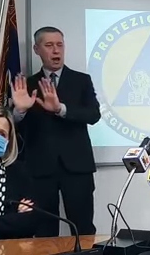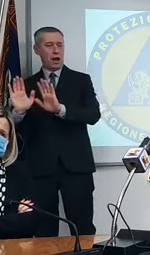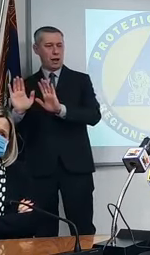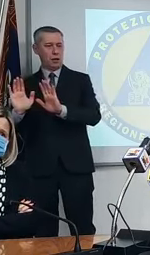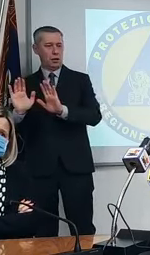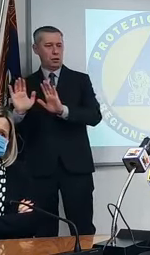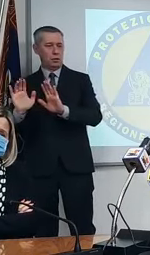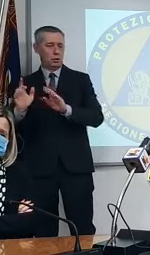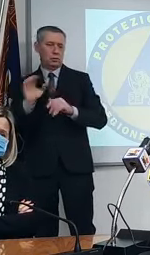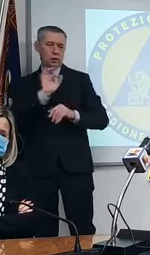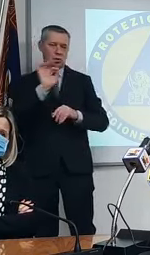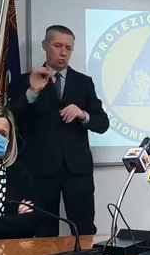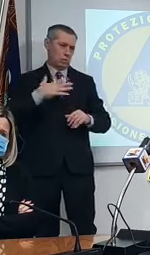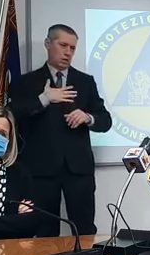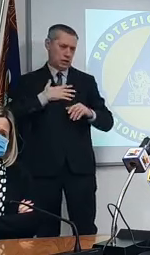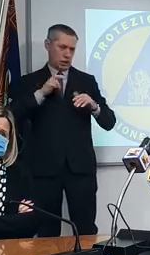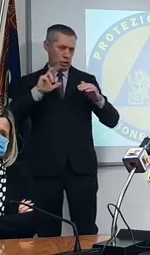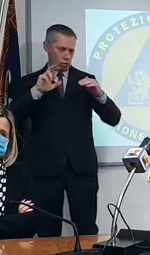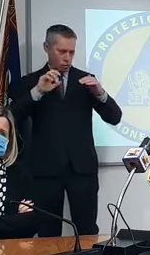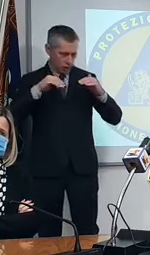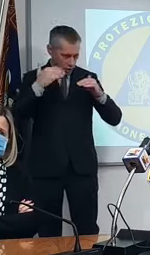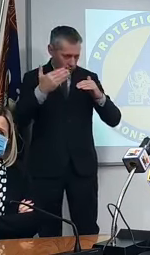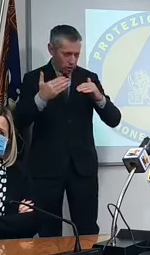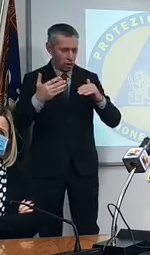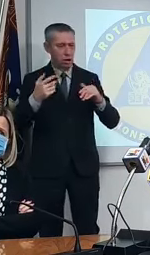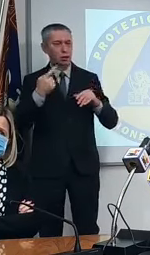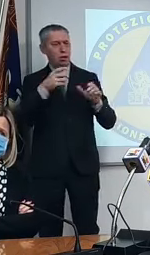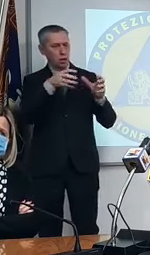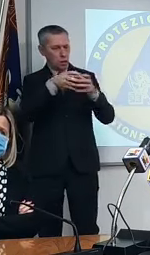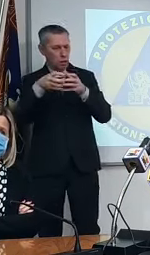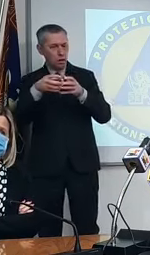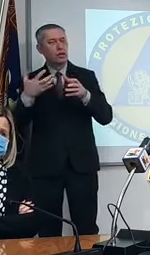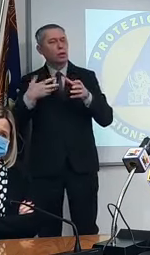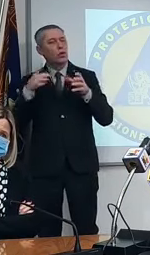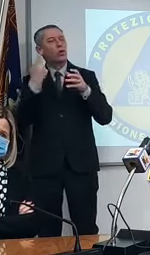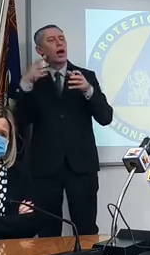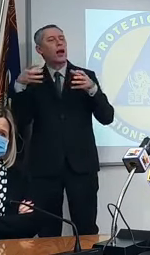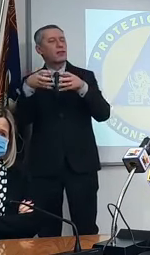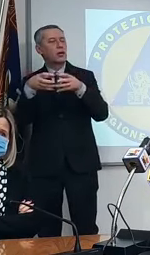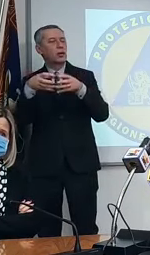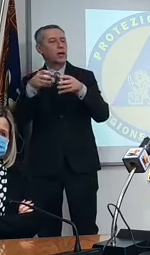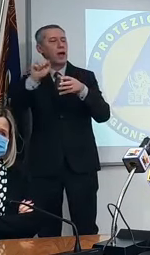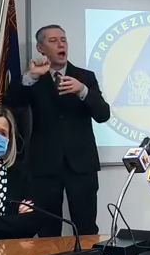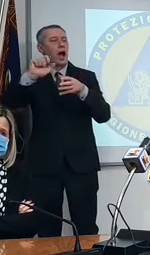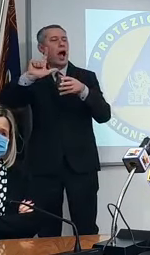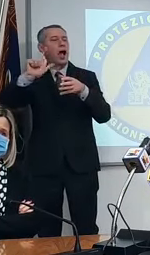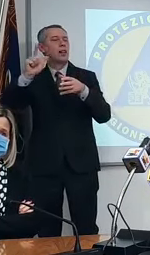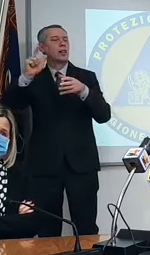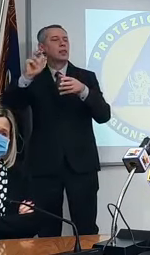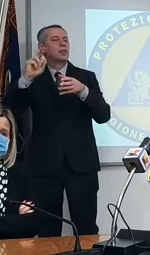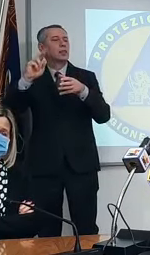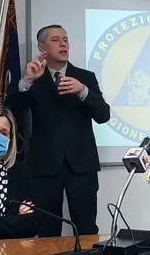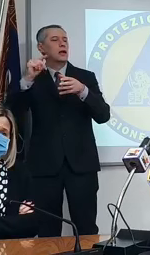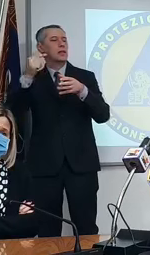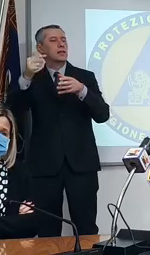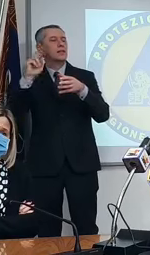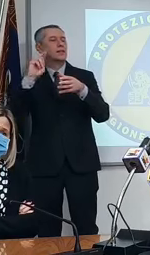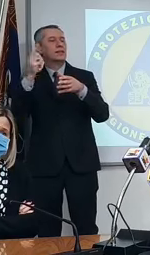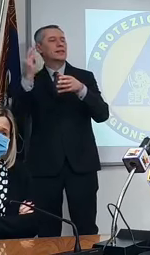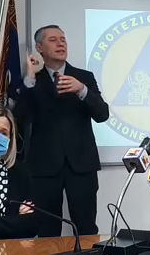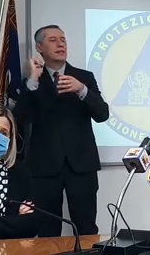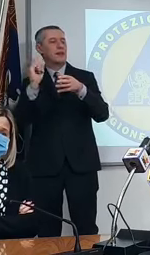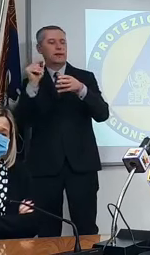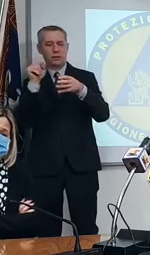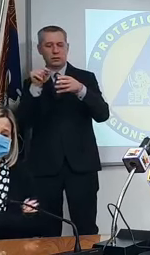le varie categorie ovvero tanta sanitaria eccetera c'è una categoria altri il Veneto è molto alto negli altri di cosa si